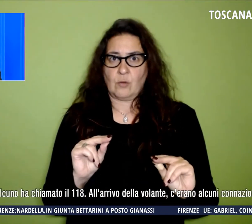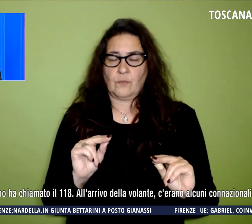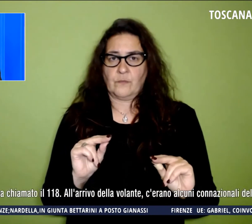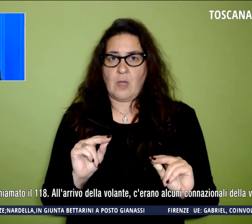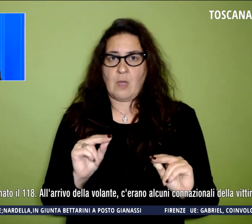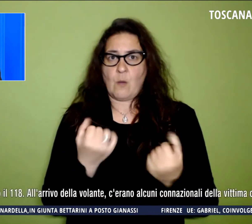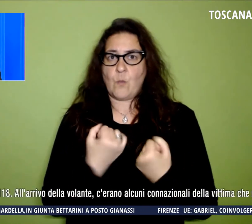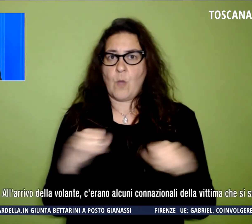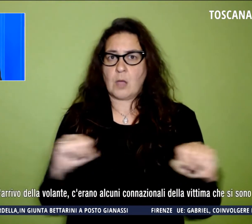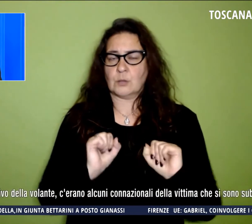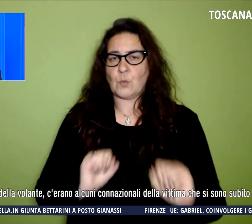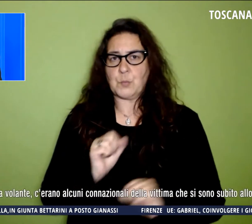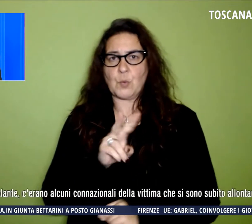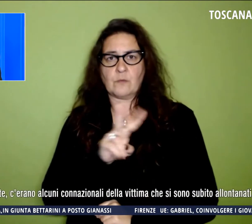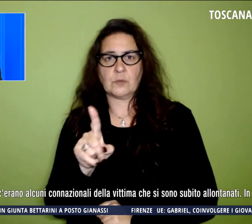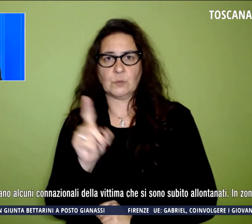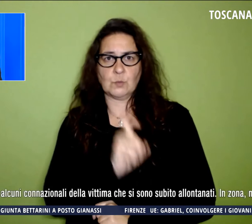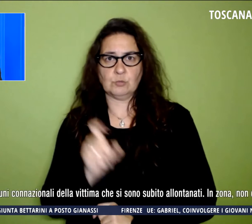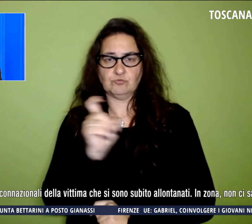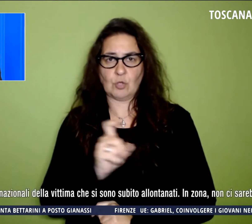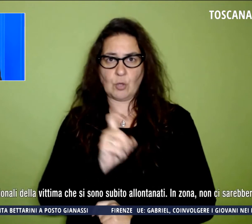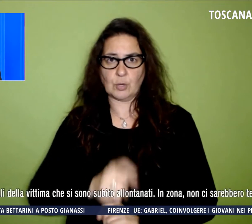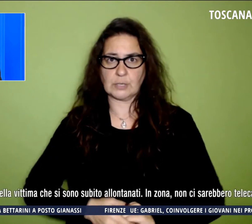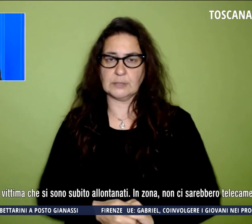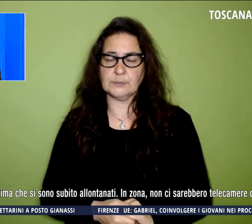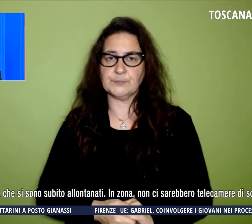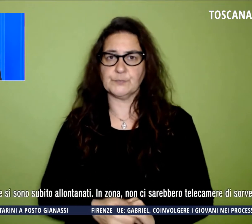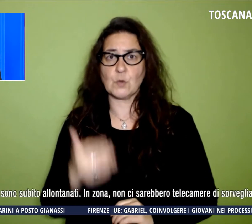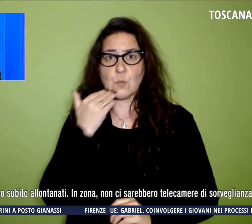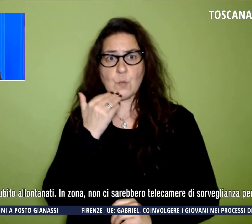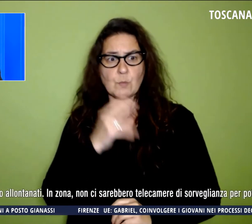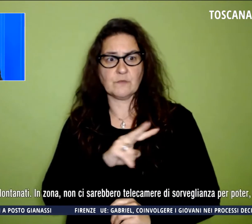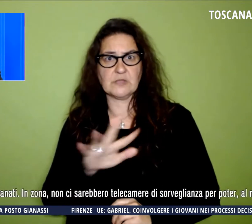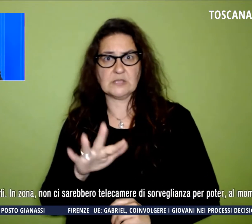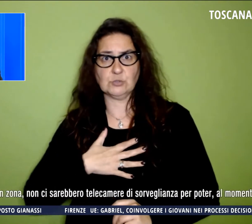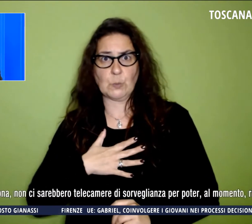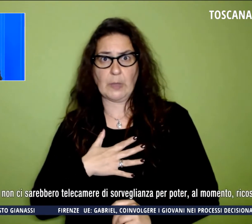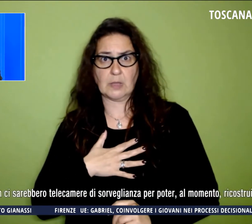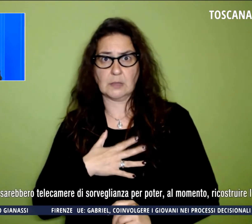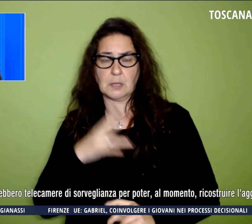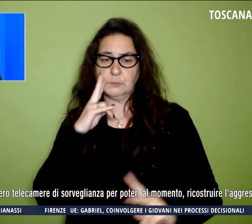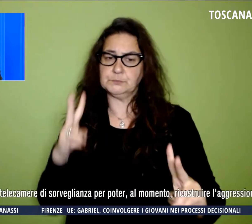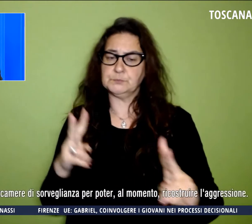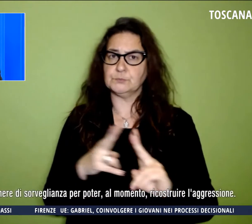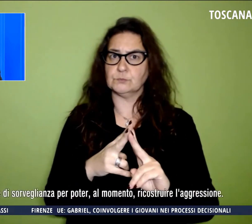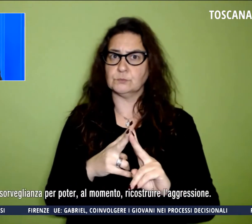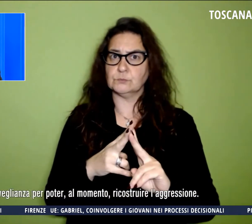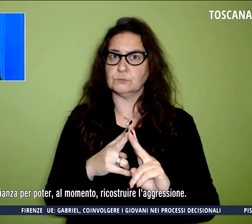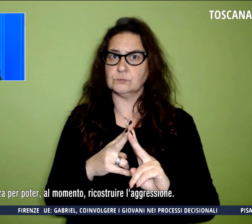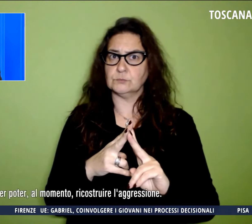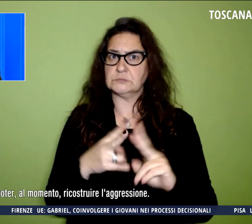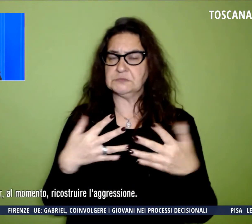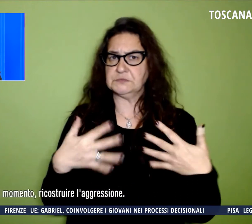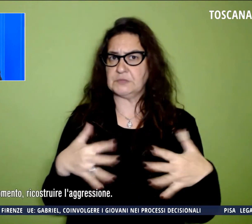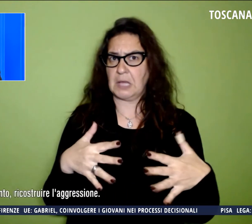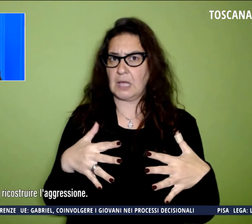21 giorni. Il 25enne avrebbe raccontato di aver incontrato il connazionale di cui